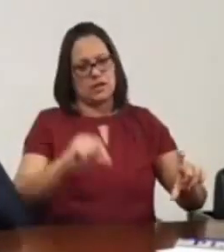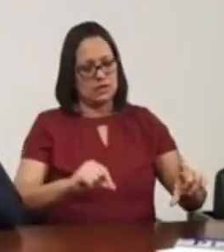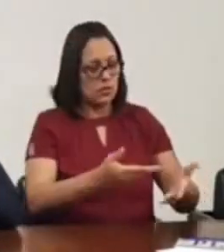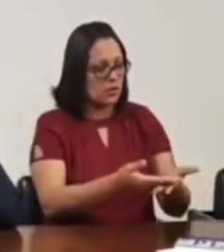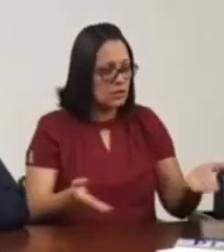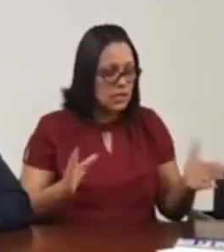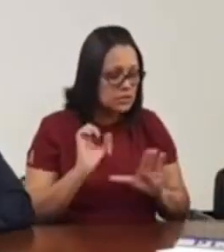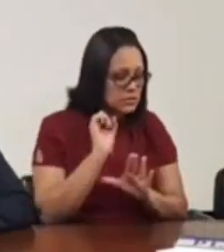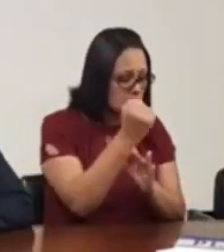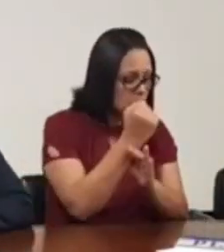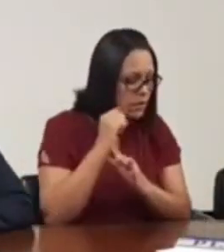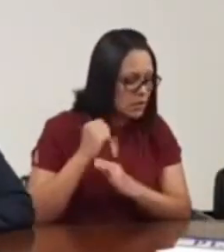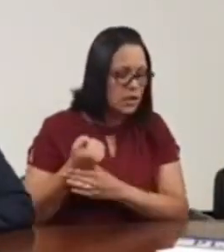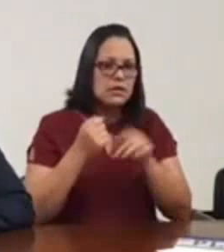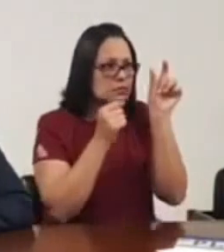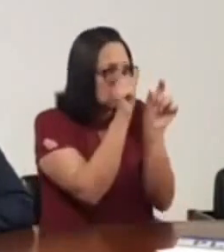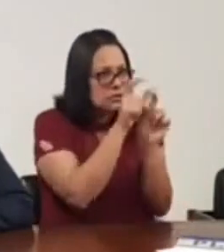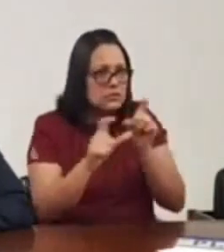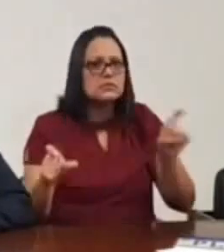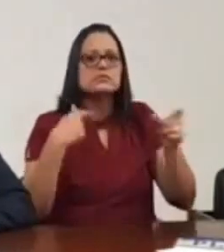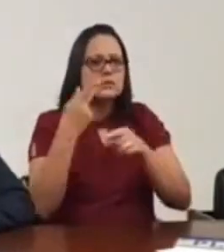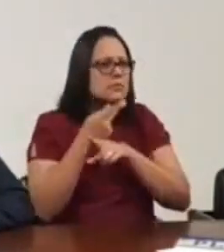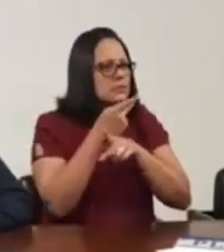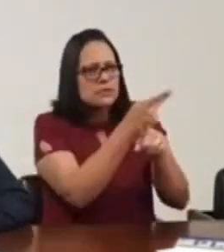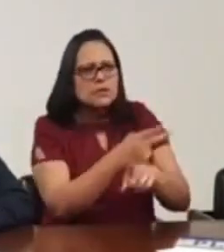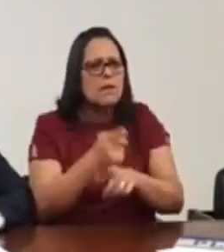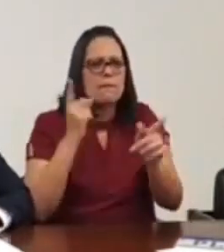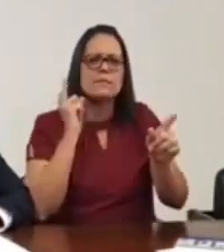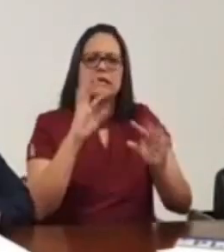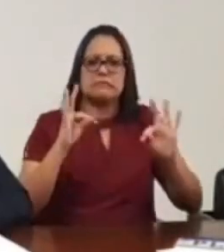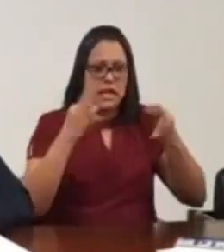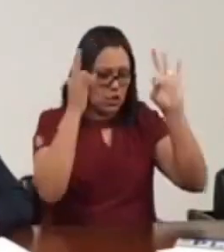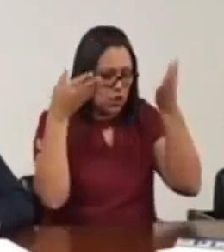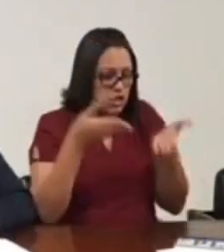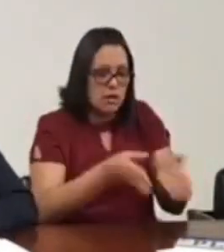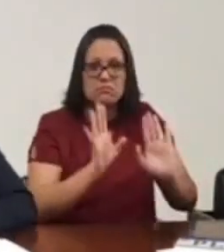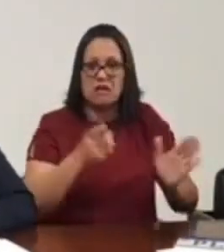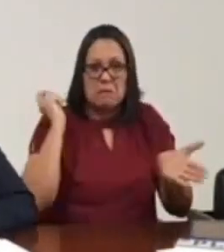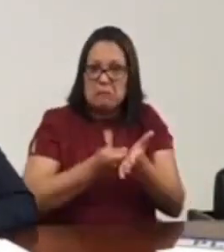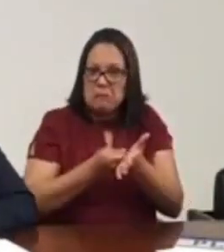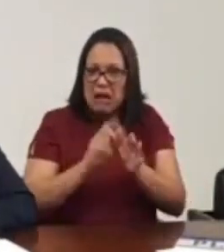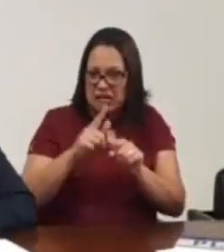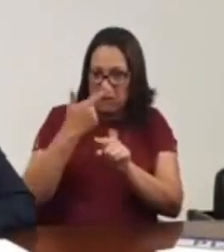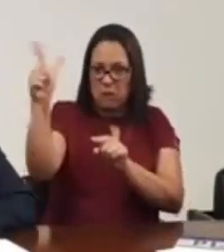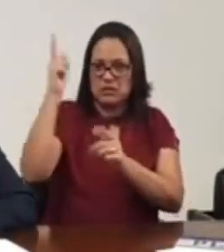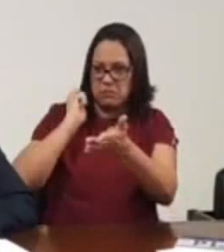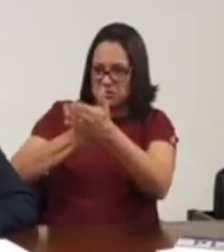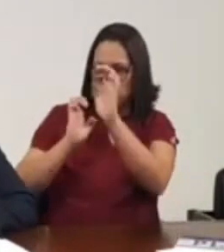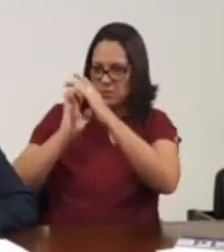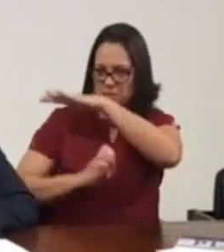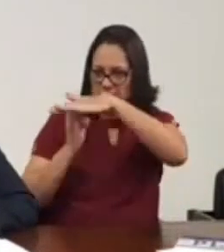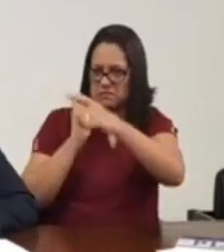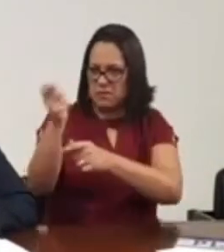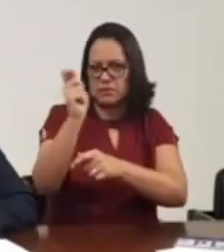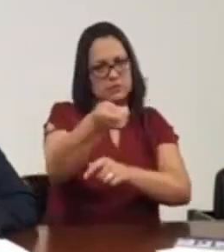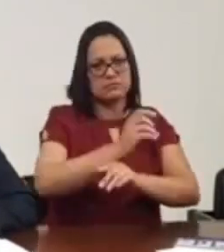os elementos de segurança, tem toda a rastreadibilidade, tem toda a tecnologia, mas sem pagar royalty para ninguém. Então o custo,